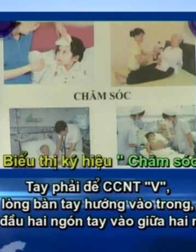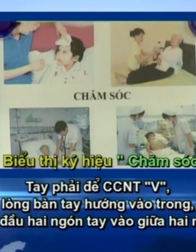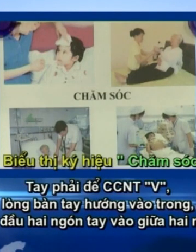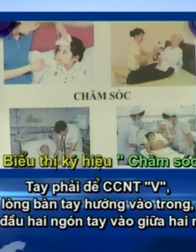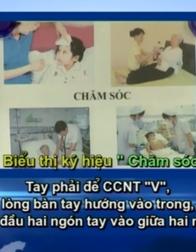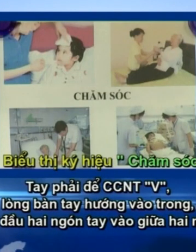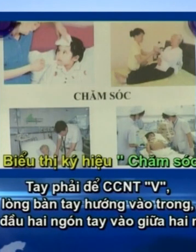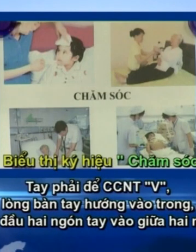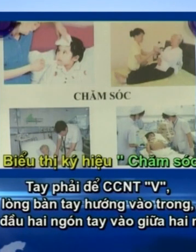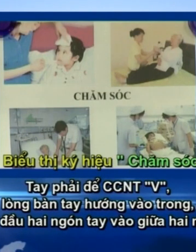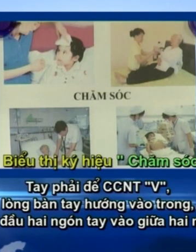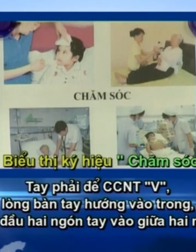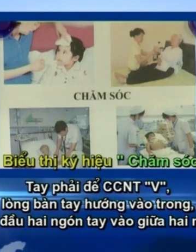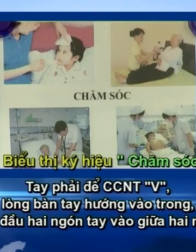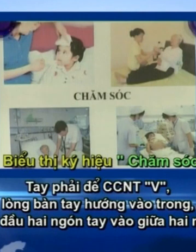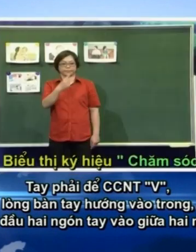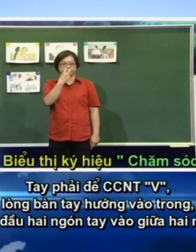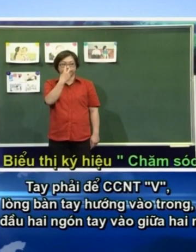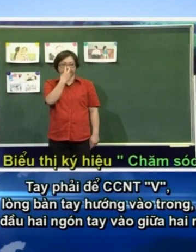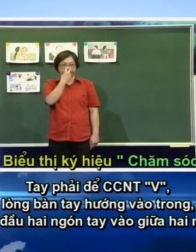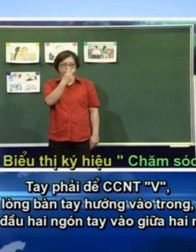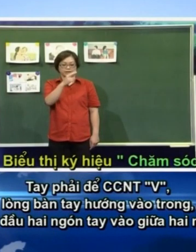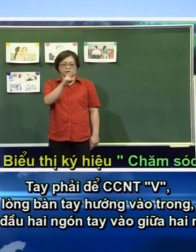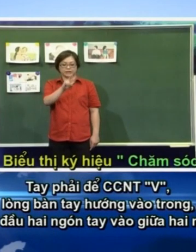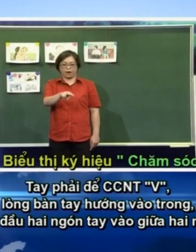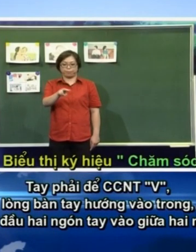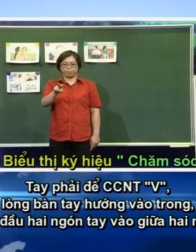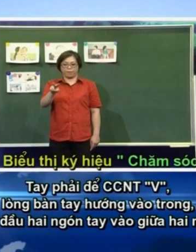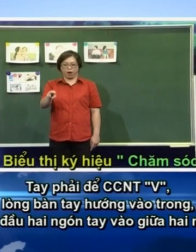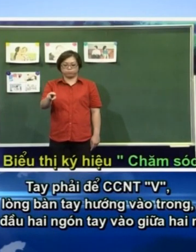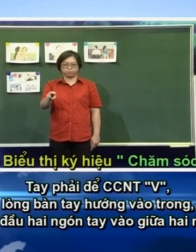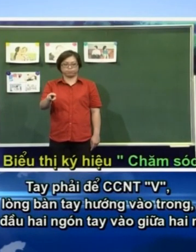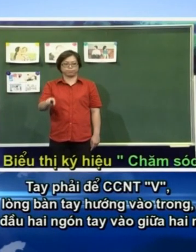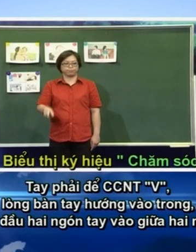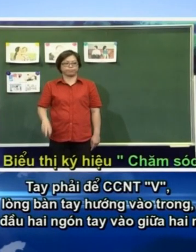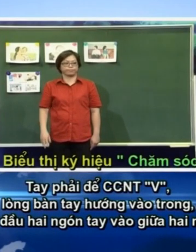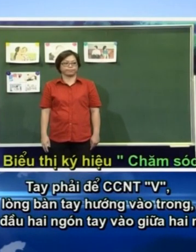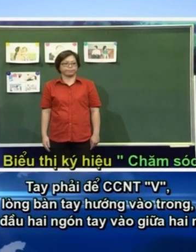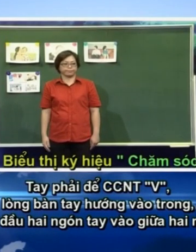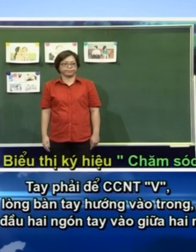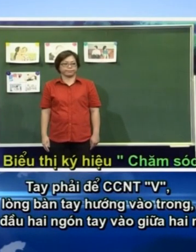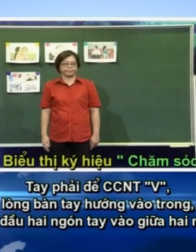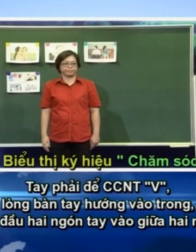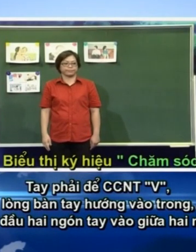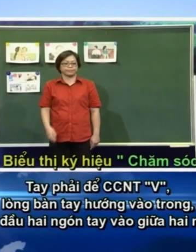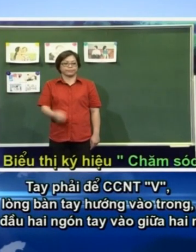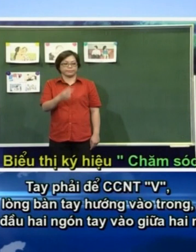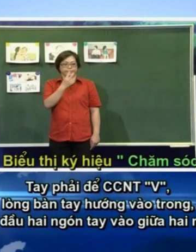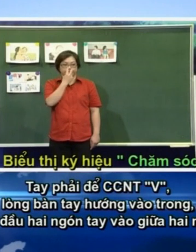Cách biểu thị ký hiệu chăm sóc như sau Tay phải để chữ cái ngón tay theo hình chữ V Lòng bàn tay hướng vào trong